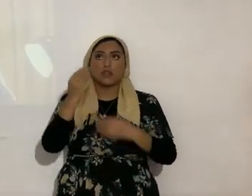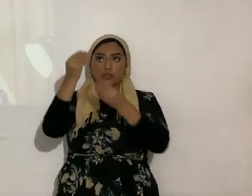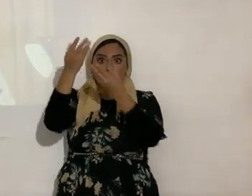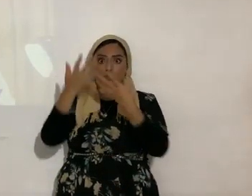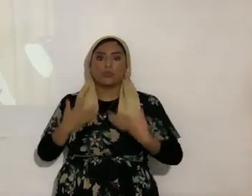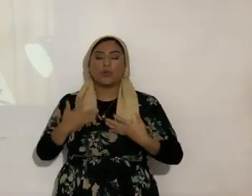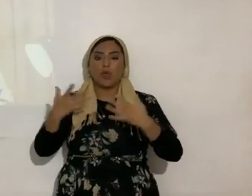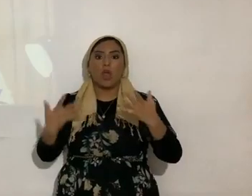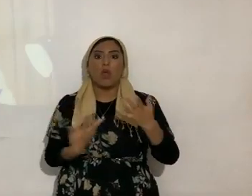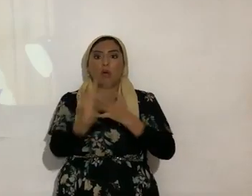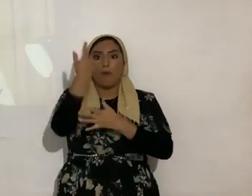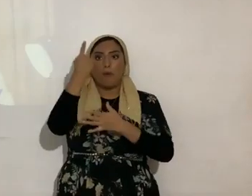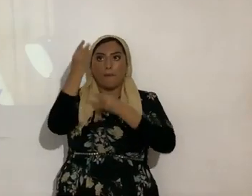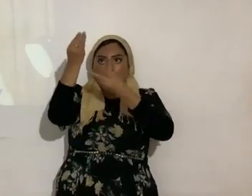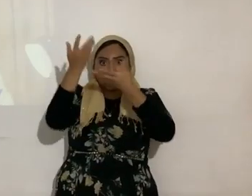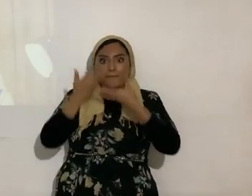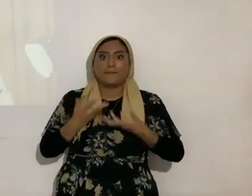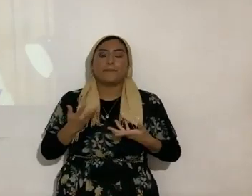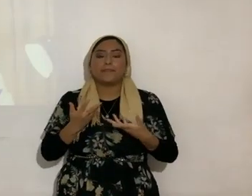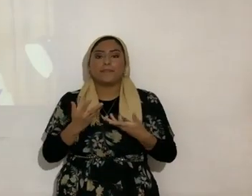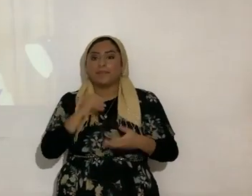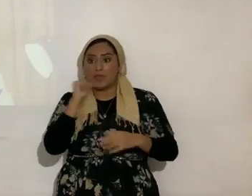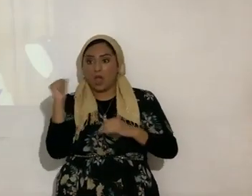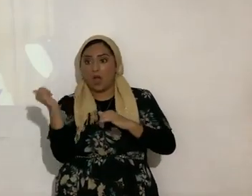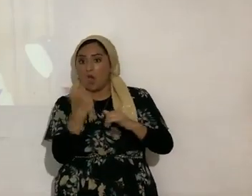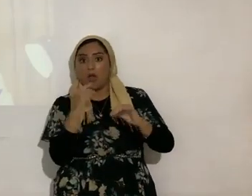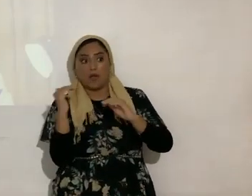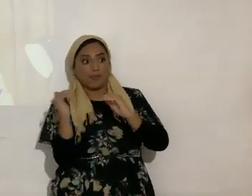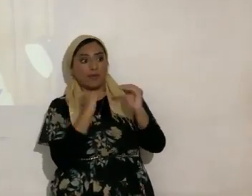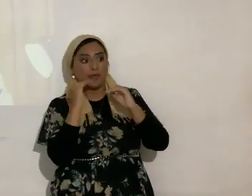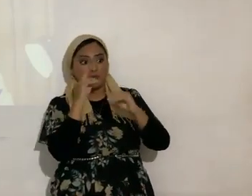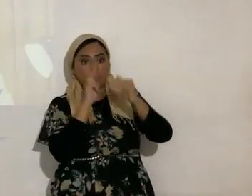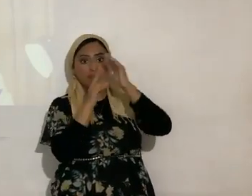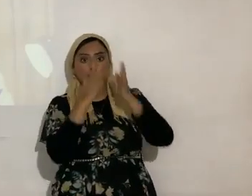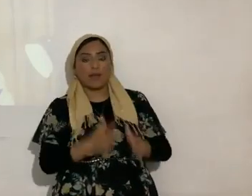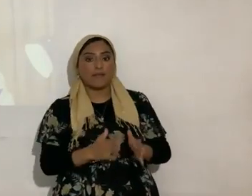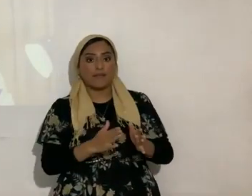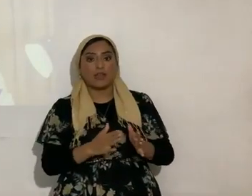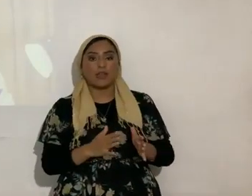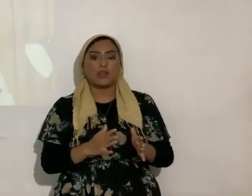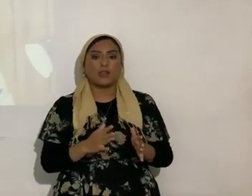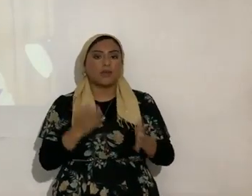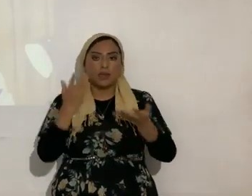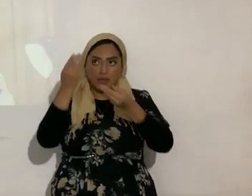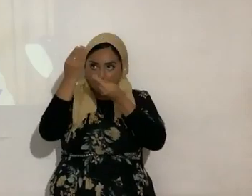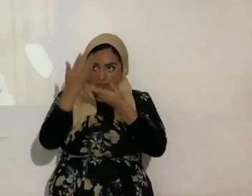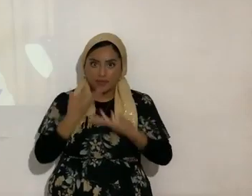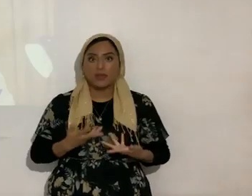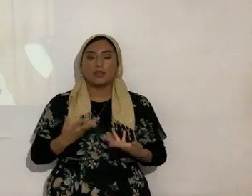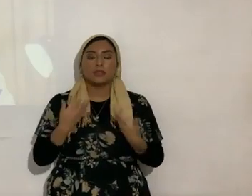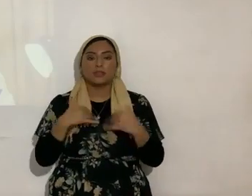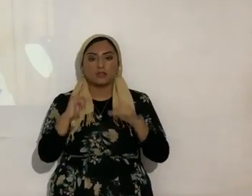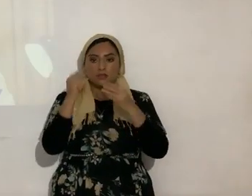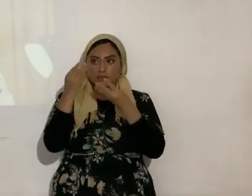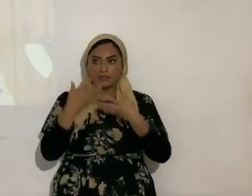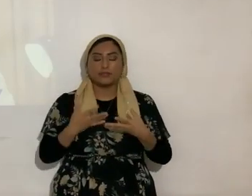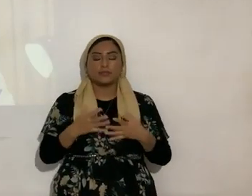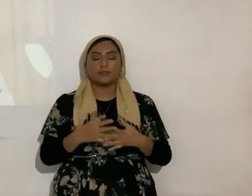aunque no todos sean profetas no todos sean apóstoles no todos sean maestros etcétera etcétera etcétera evangelistas